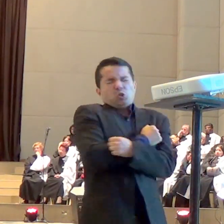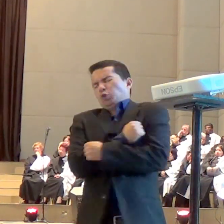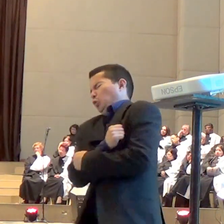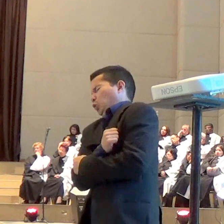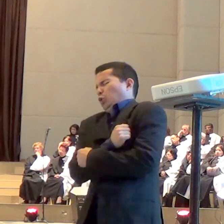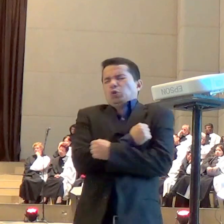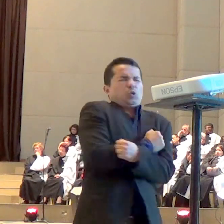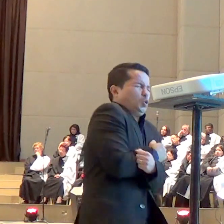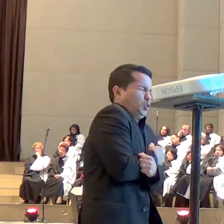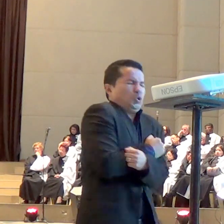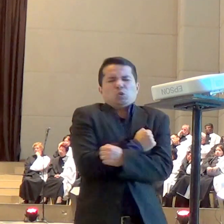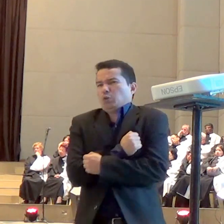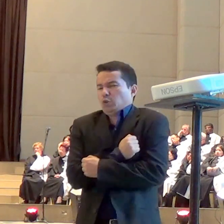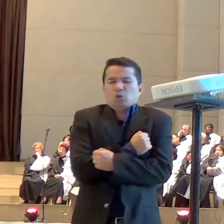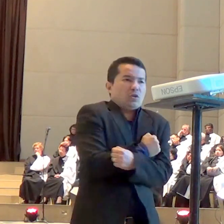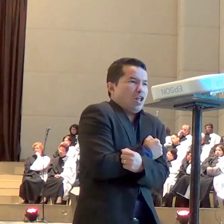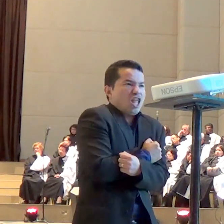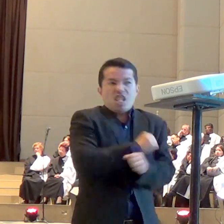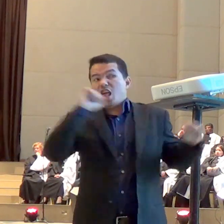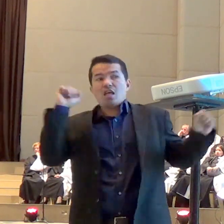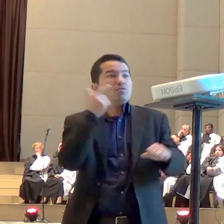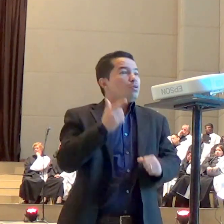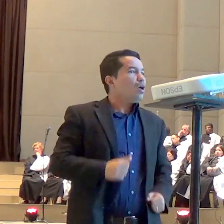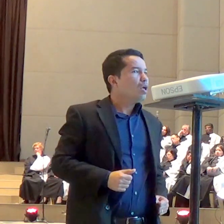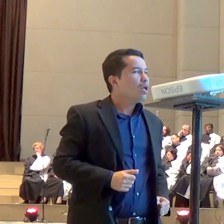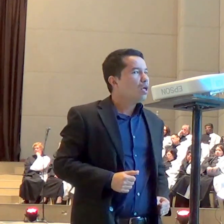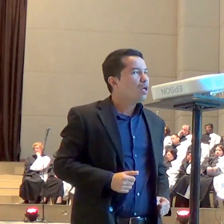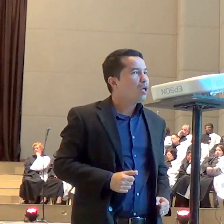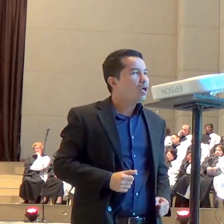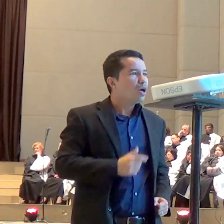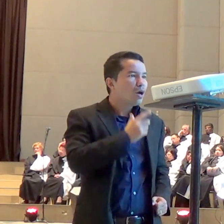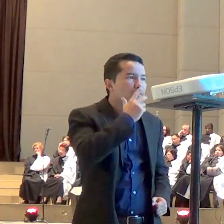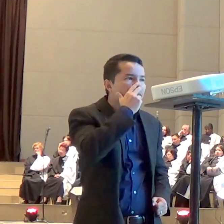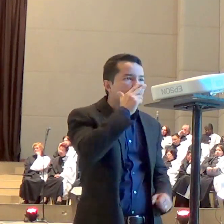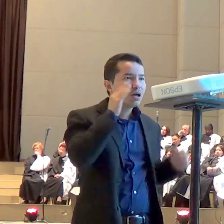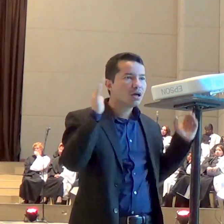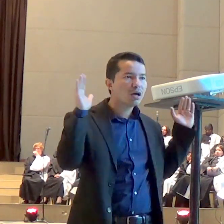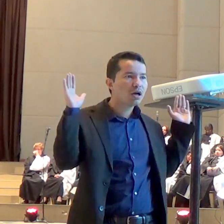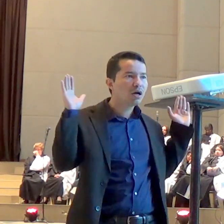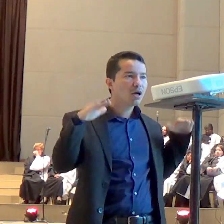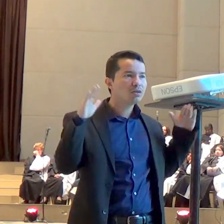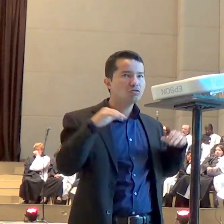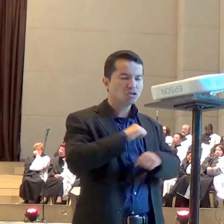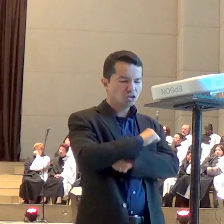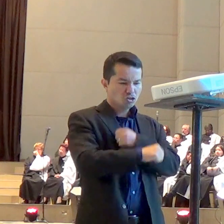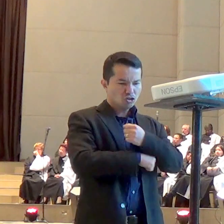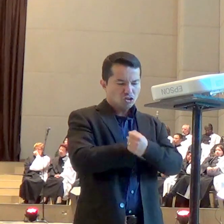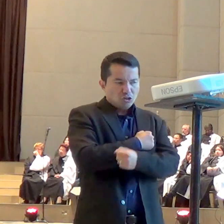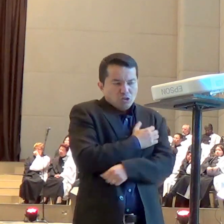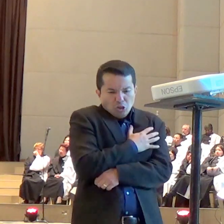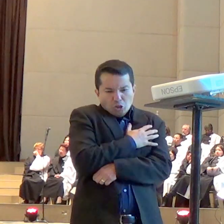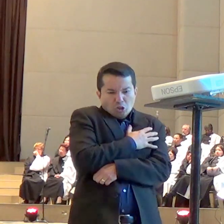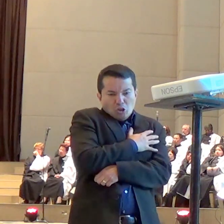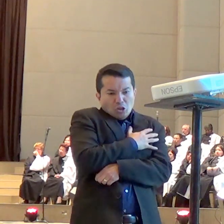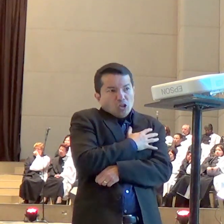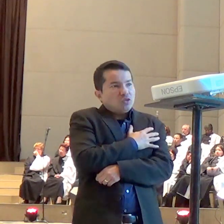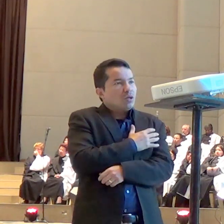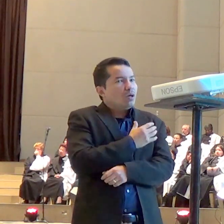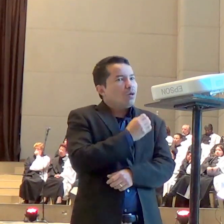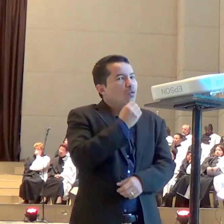fazia assim e não conseguia sair eu creio que os anjos do Senhor estavam ali segurando aquela mulher ela